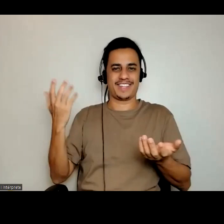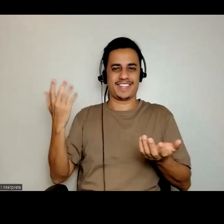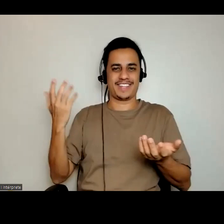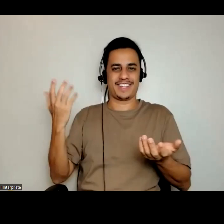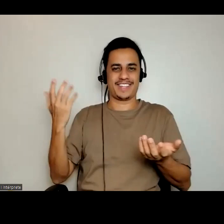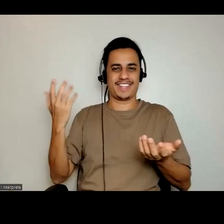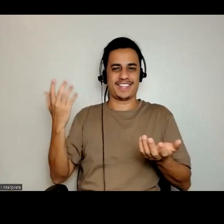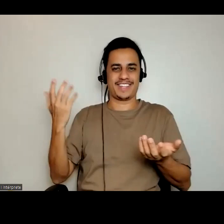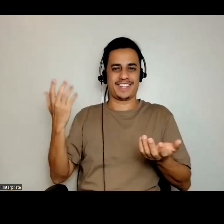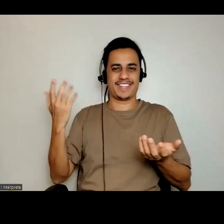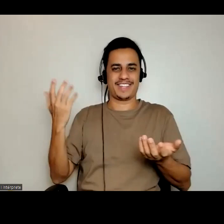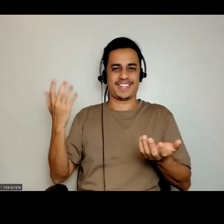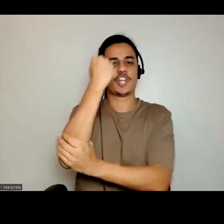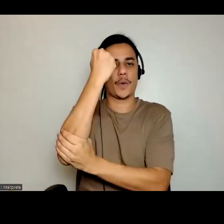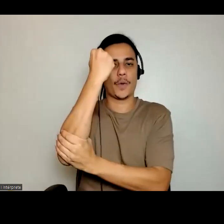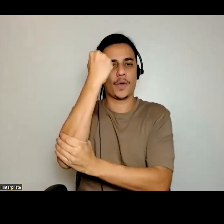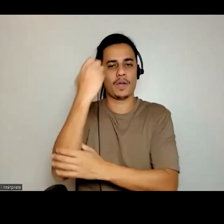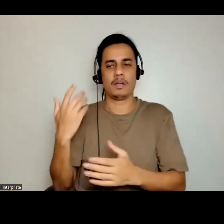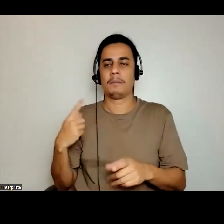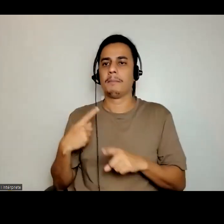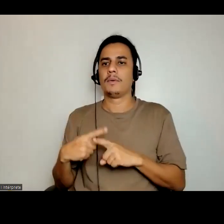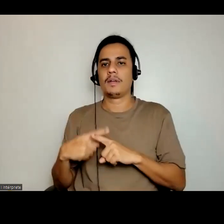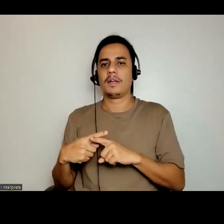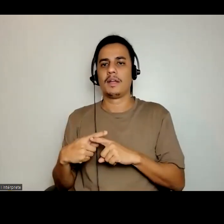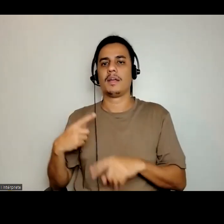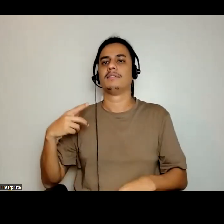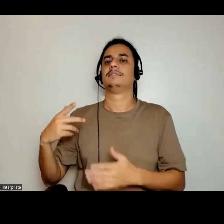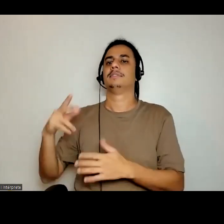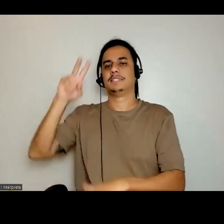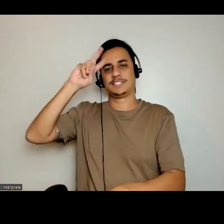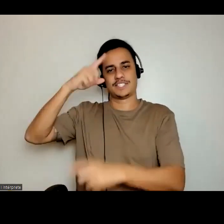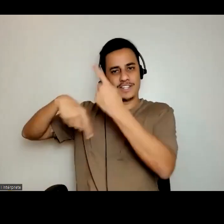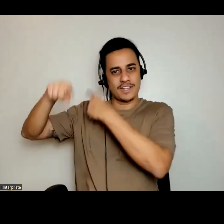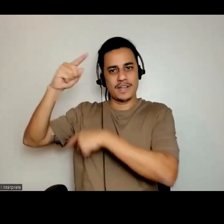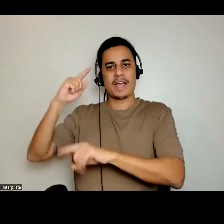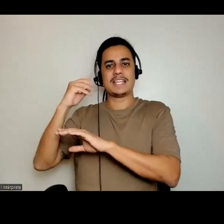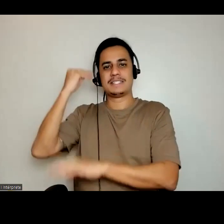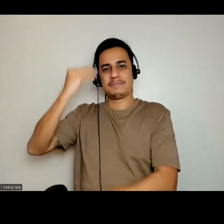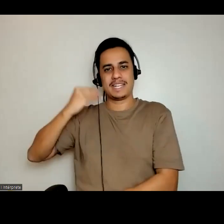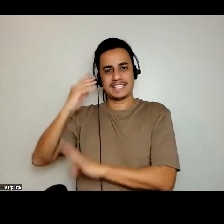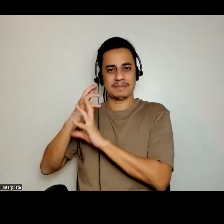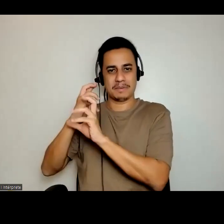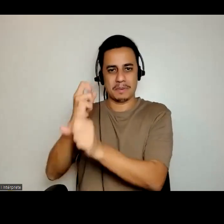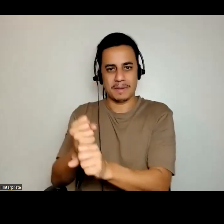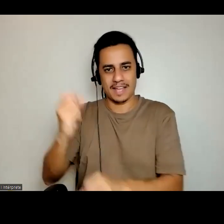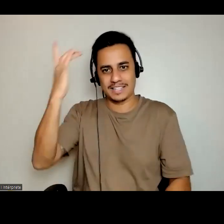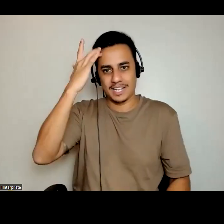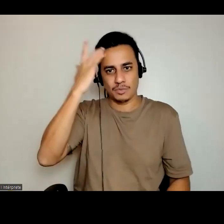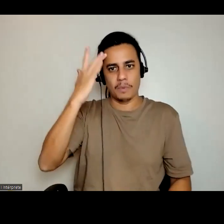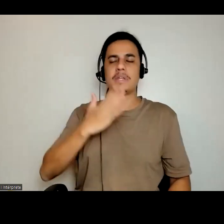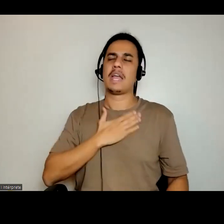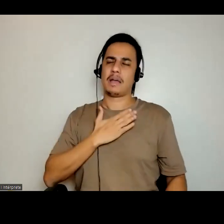repertório, portfólio intelectual e essa é minha grande questão, com a escola